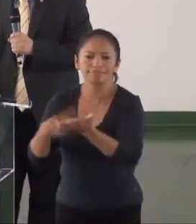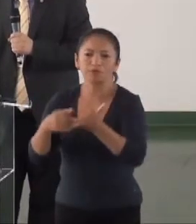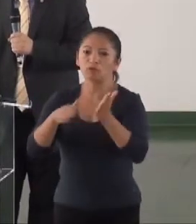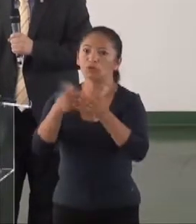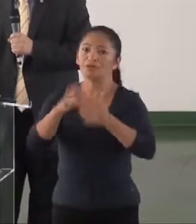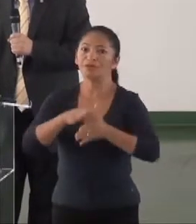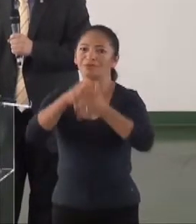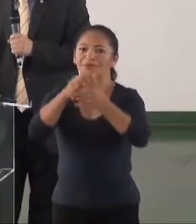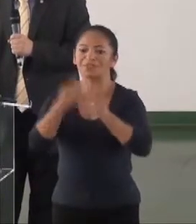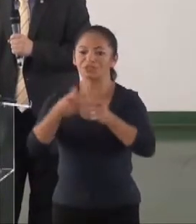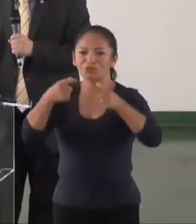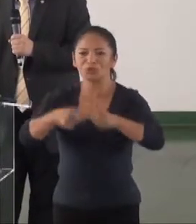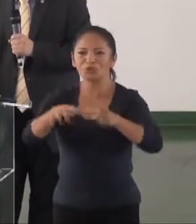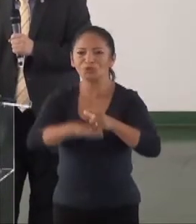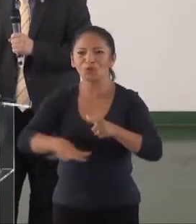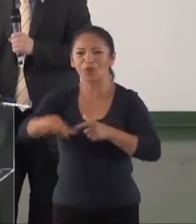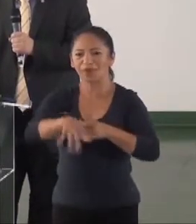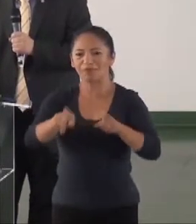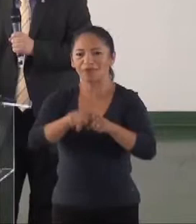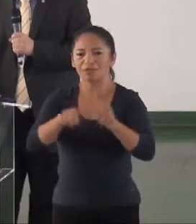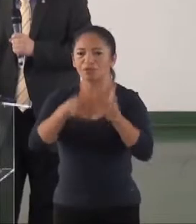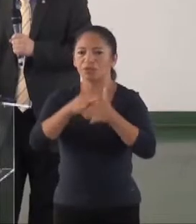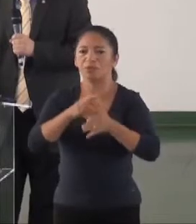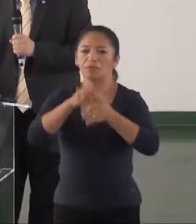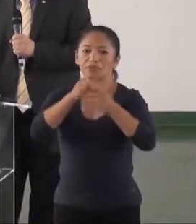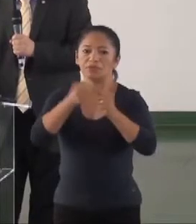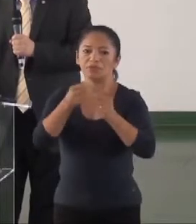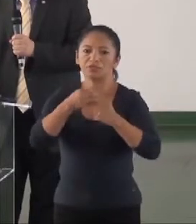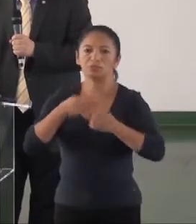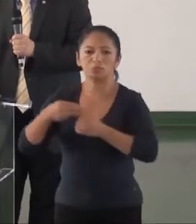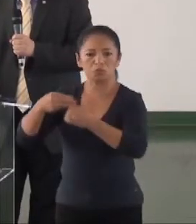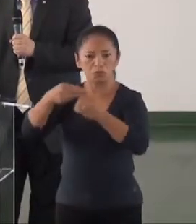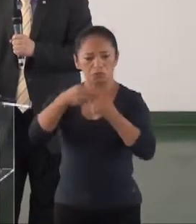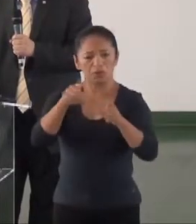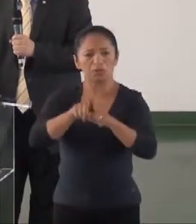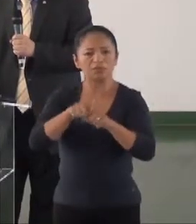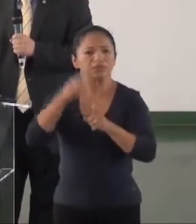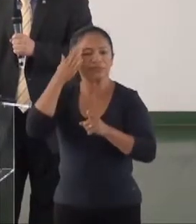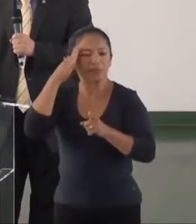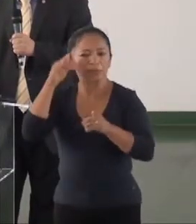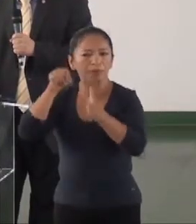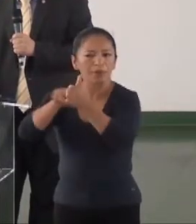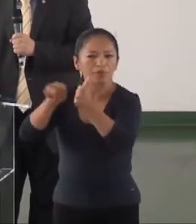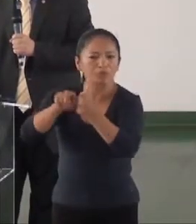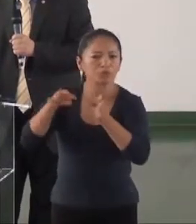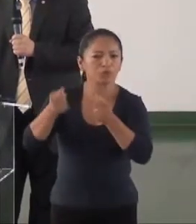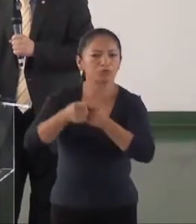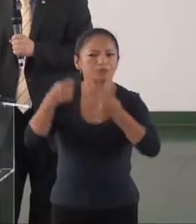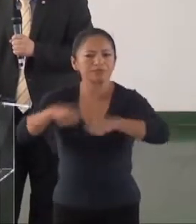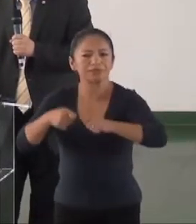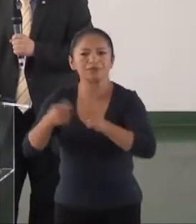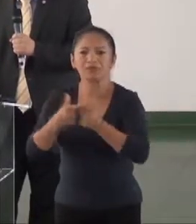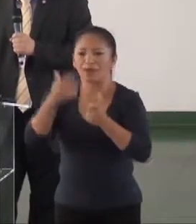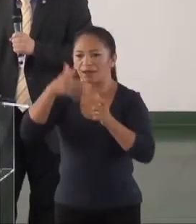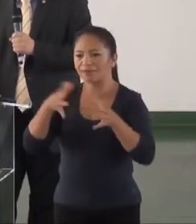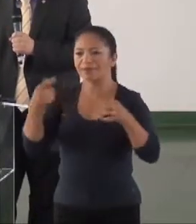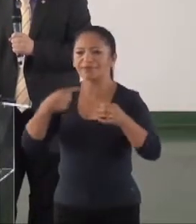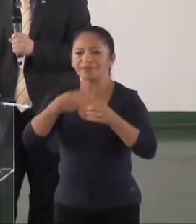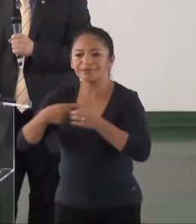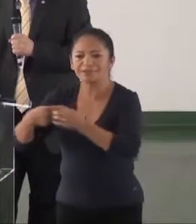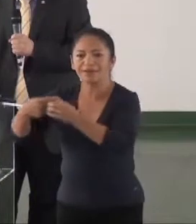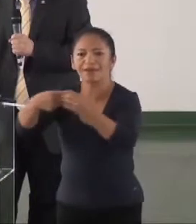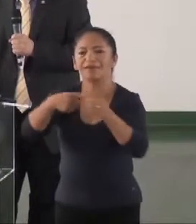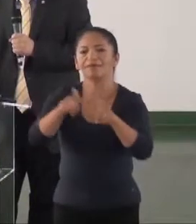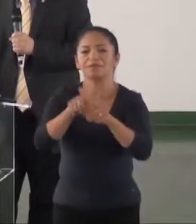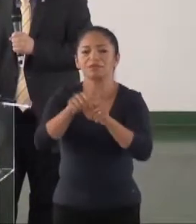e gestão pública municipal, com o fim de ouvir as necessidades da população quanto ao sistema de saúde e para fins de